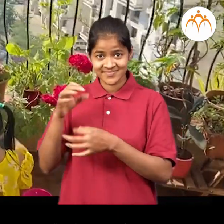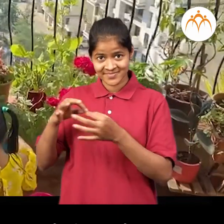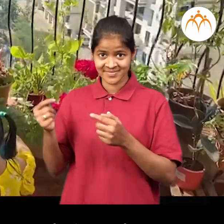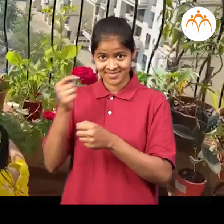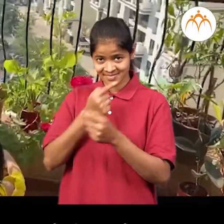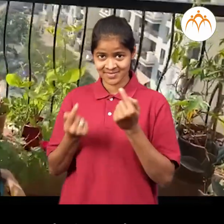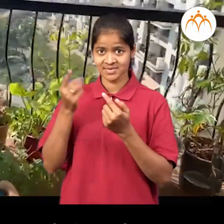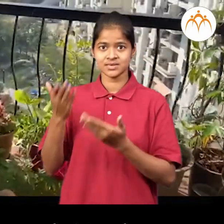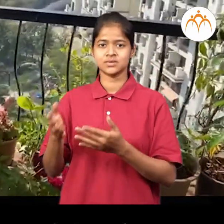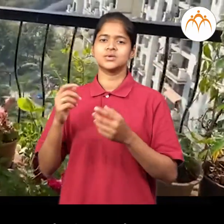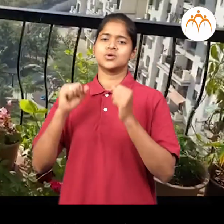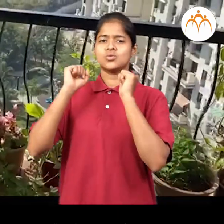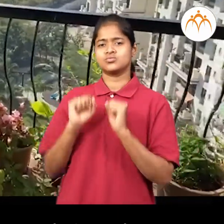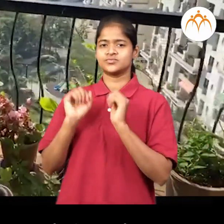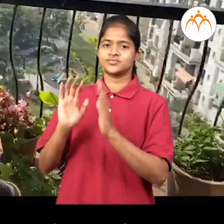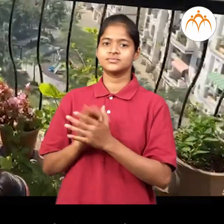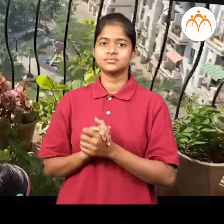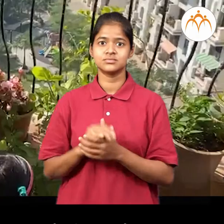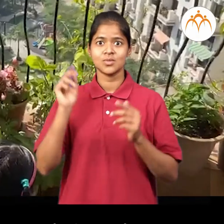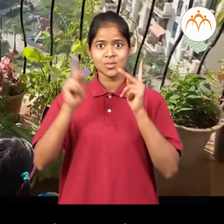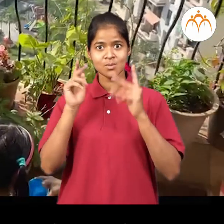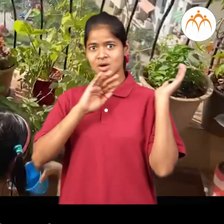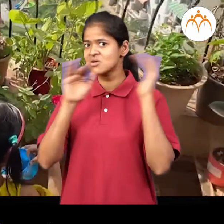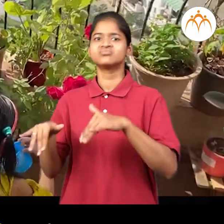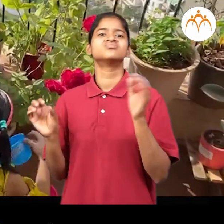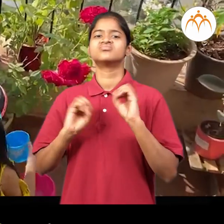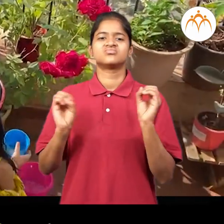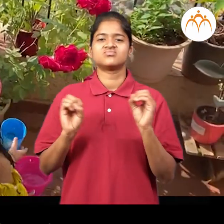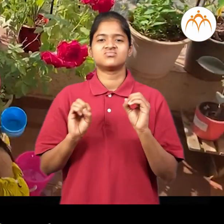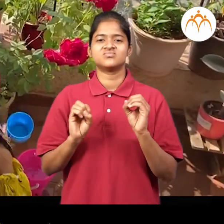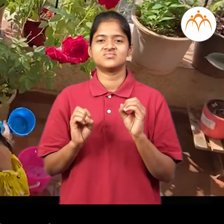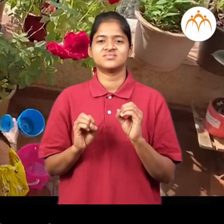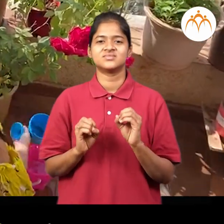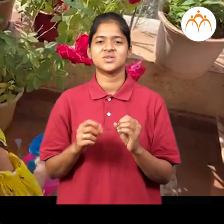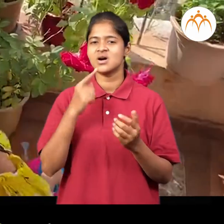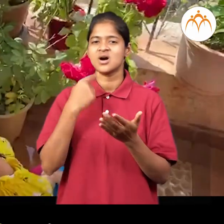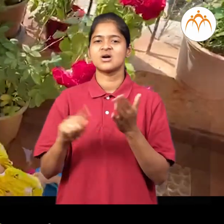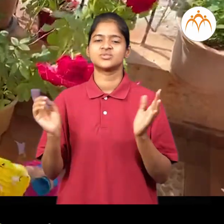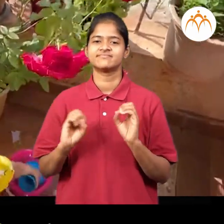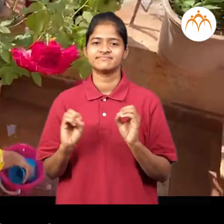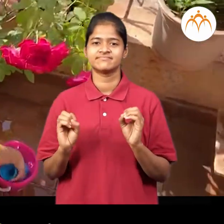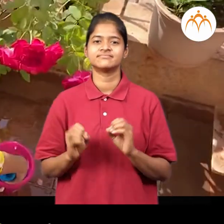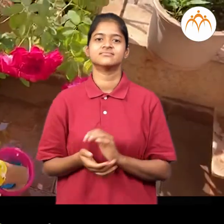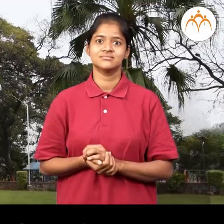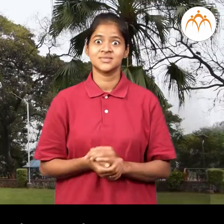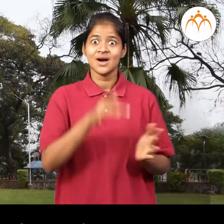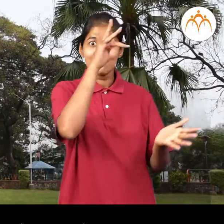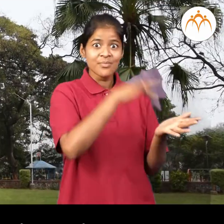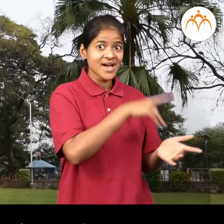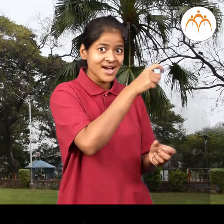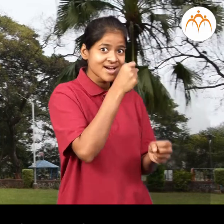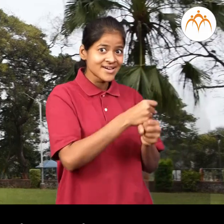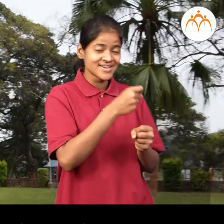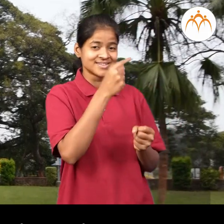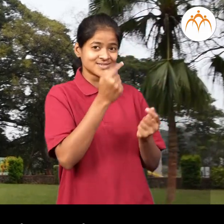खाजगी गर अतले लोकन novaositt येते सर्वान ना प्रवेशन अस्तो सार्वजनिक बाग